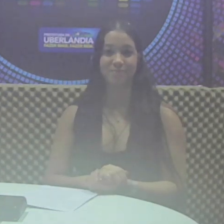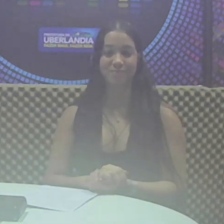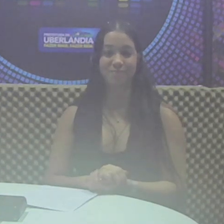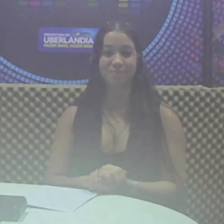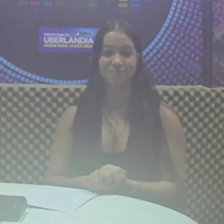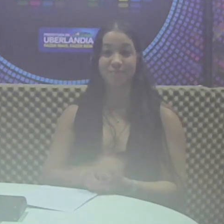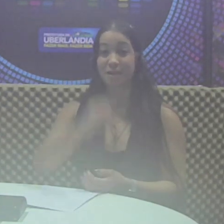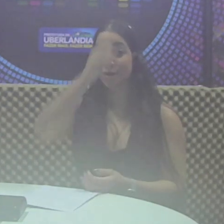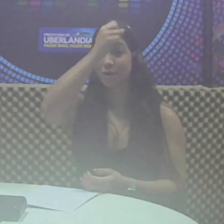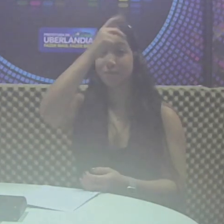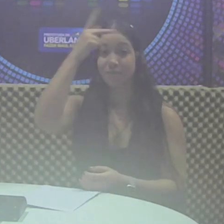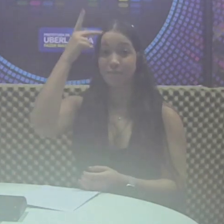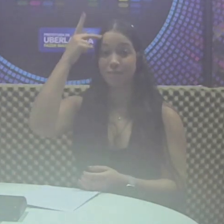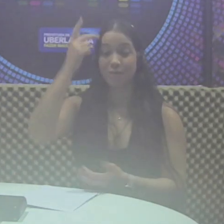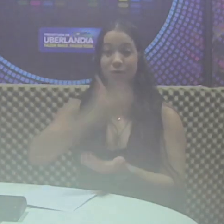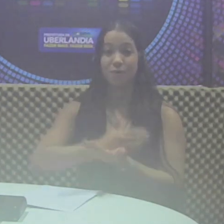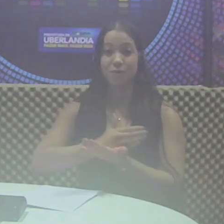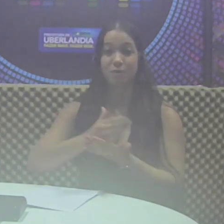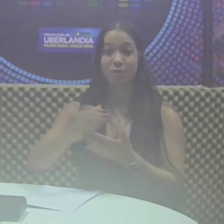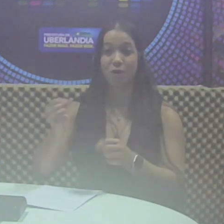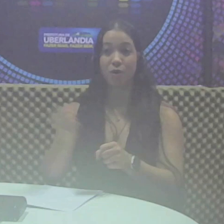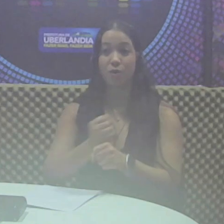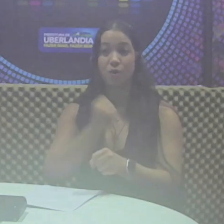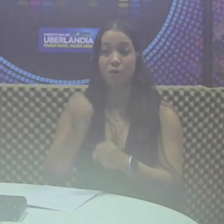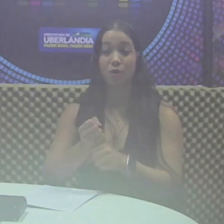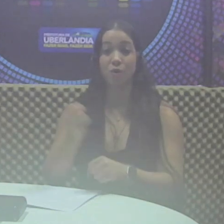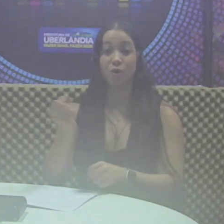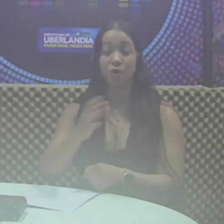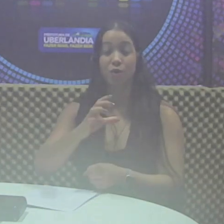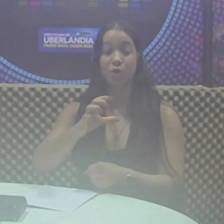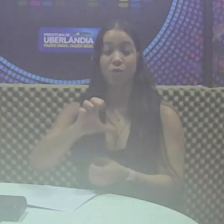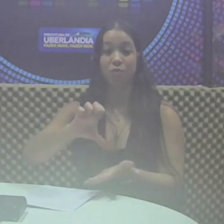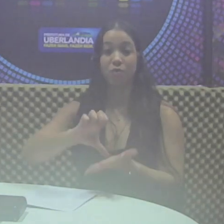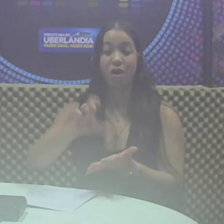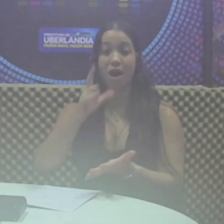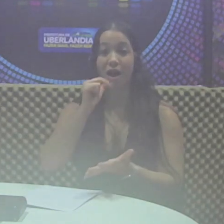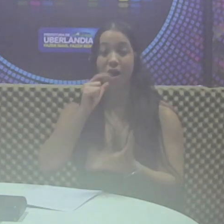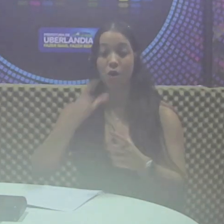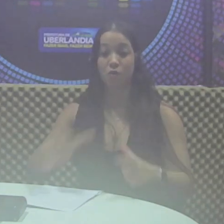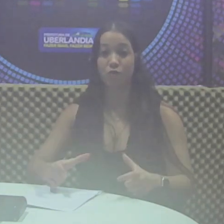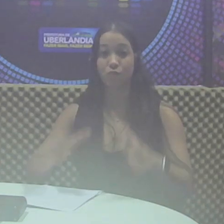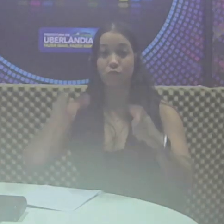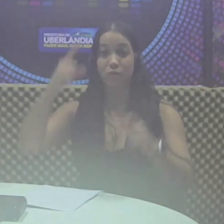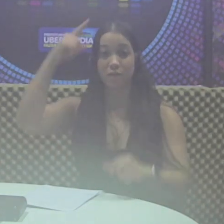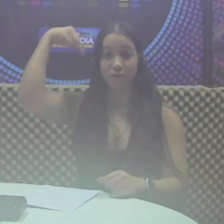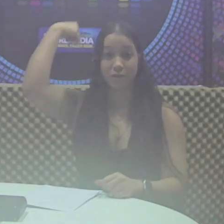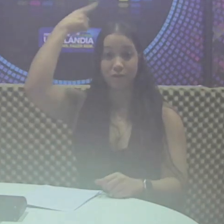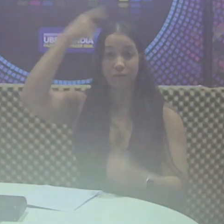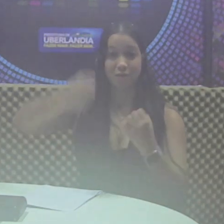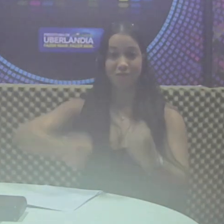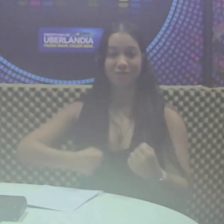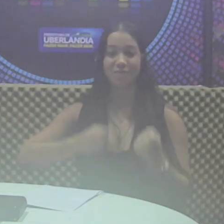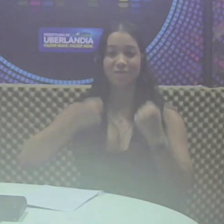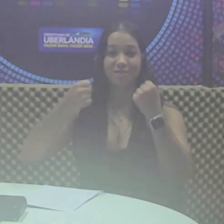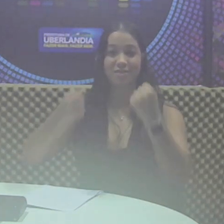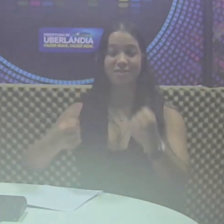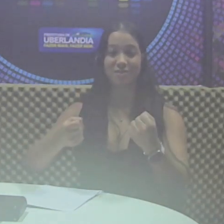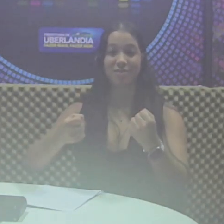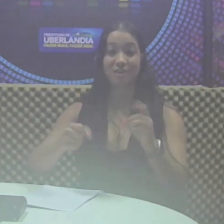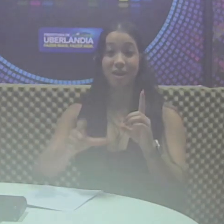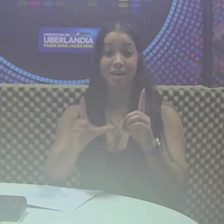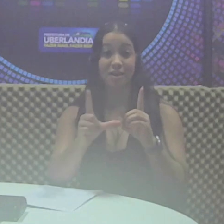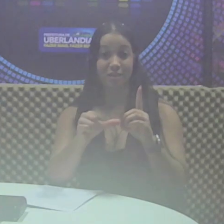Prefeitura inicia a construção do novo centro de reservação no bairro São Jorge. Realizada por meio do Departamento